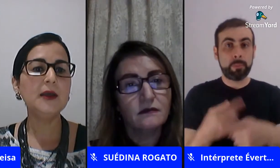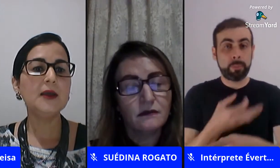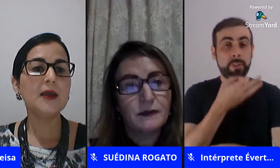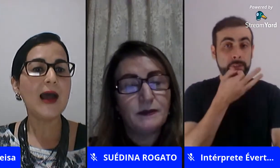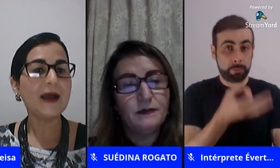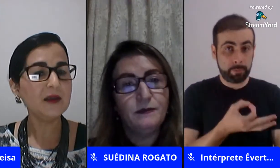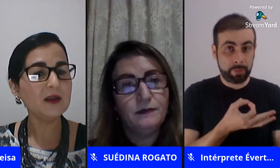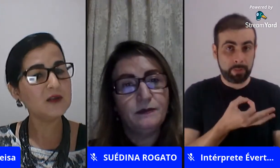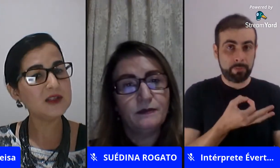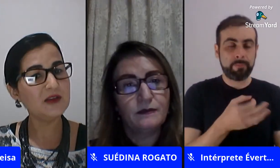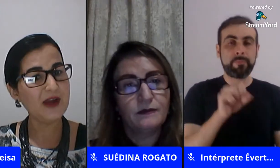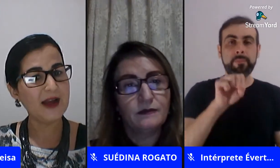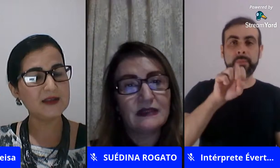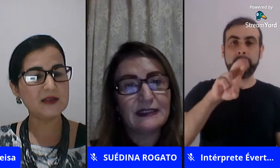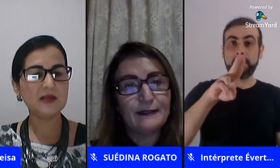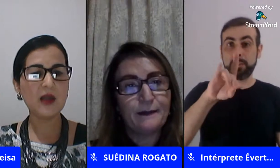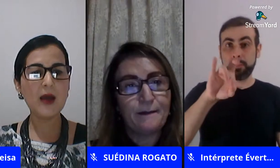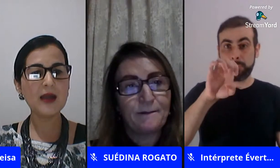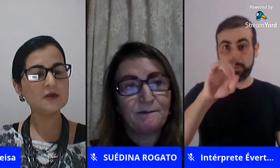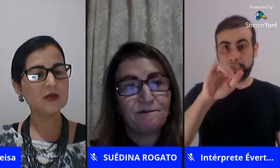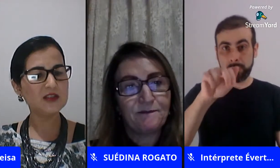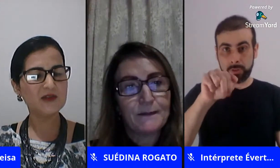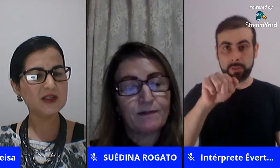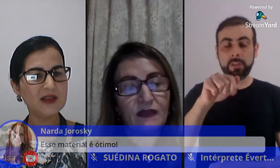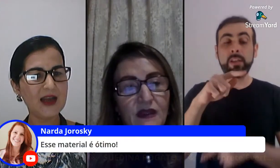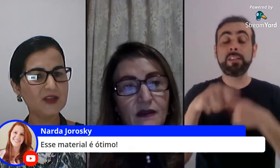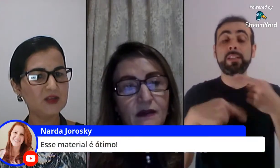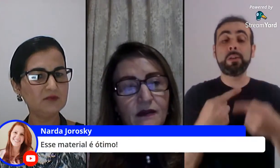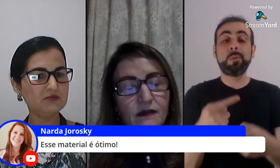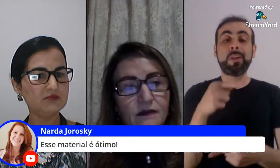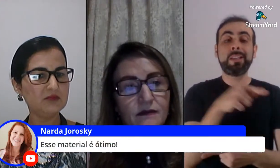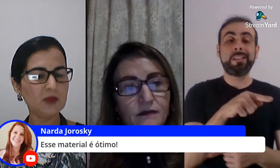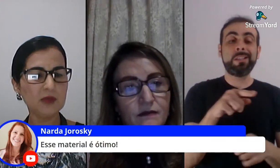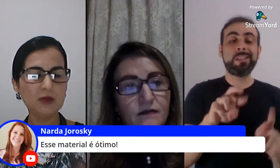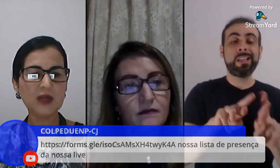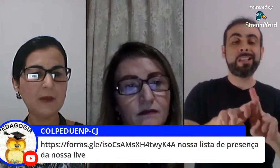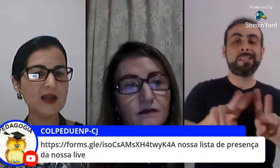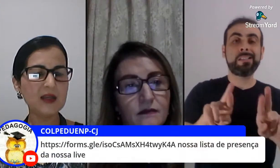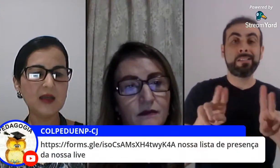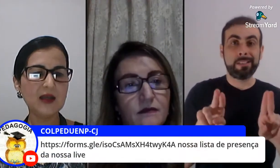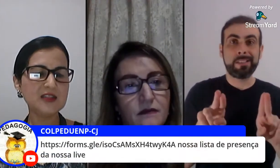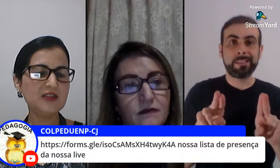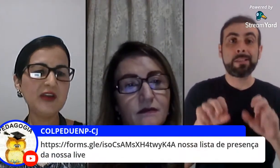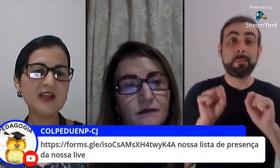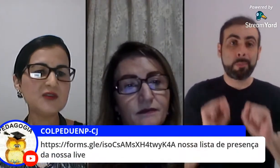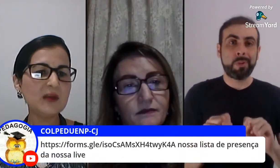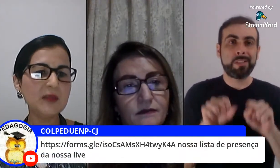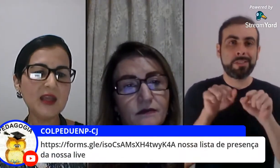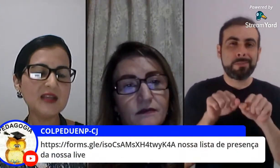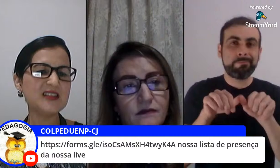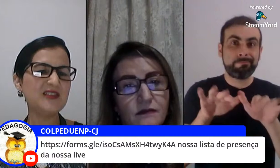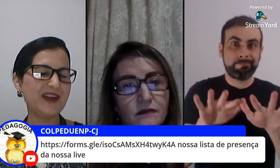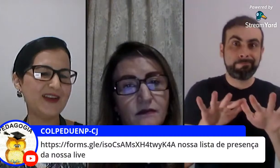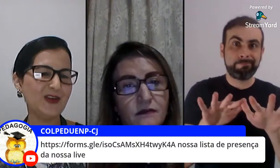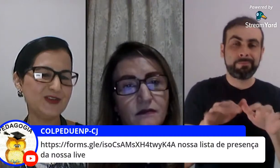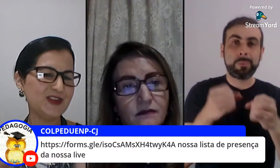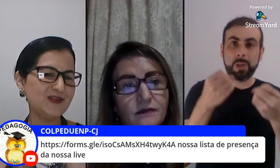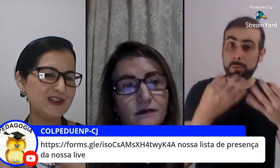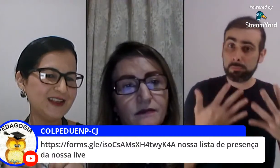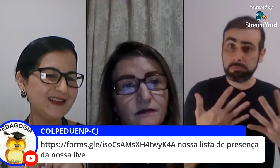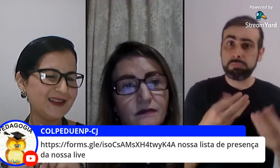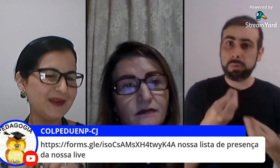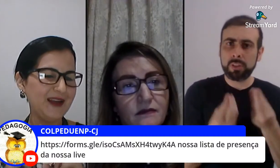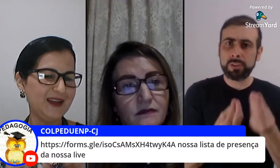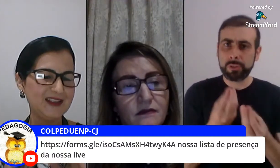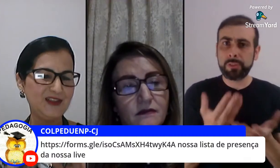dela aí o você faz trabalha a diversidade então trabalha as diferentes famílias ó